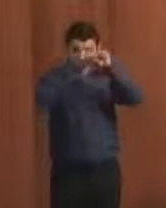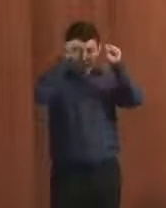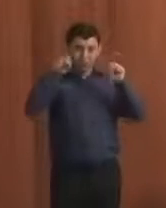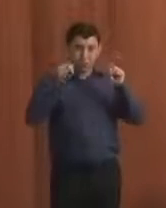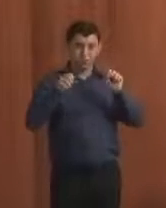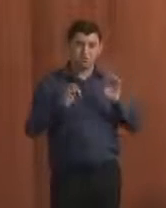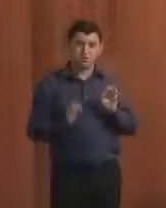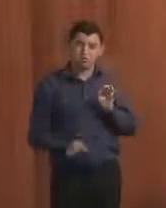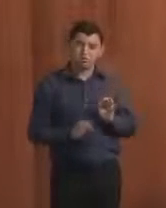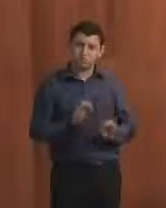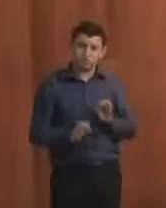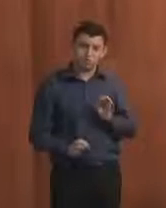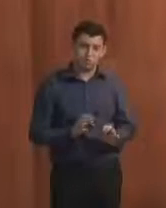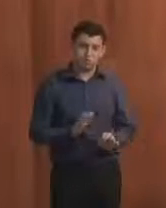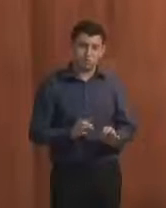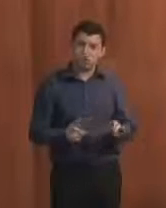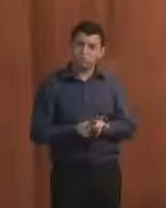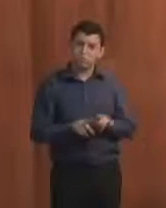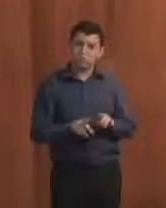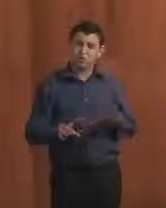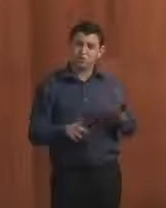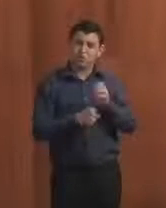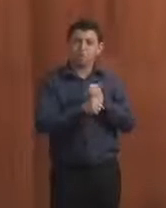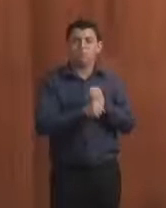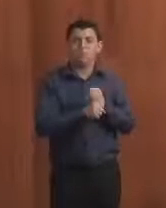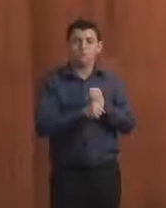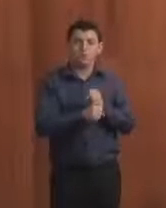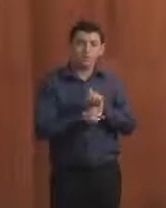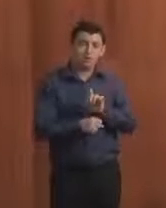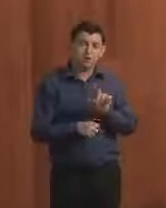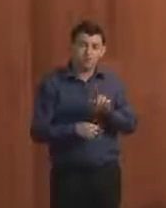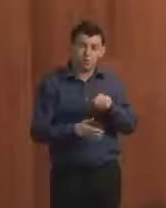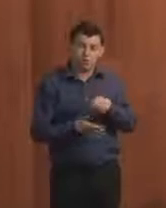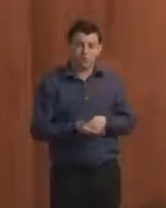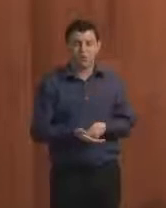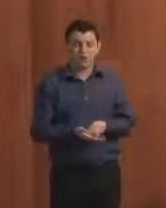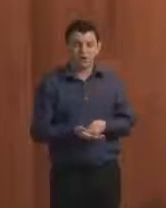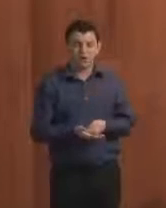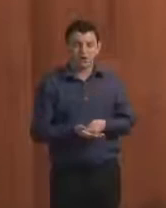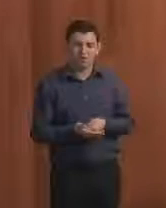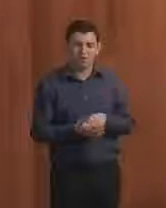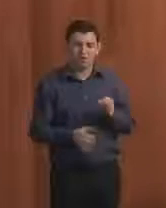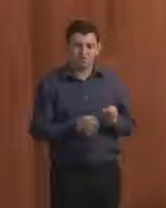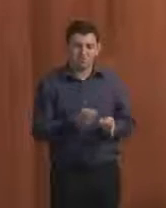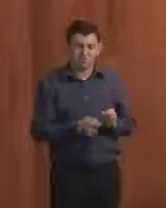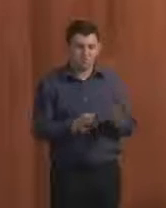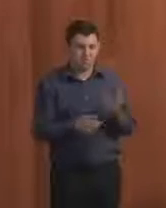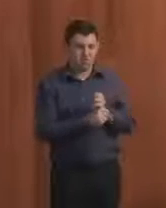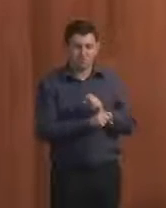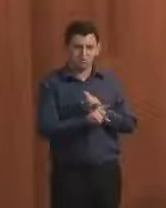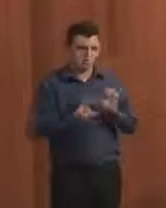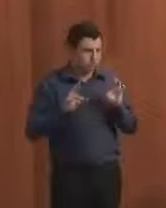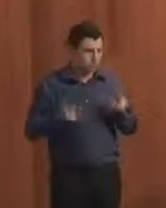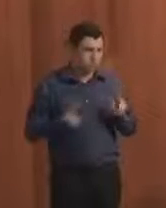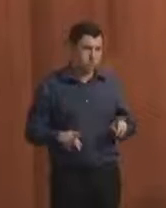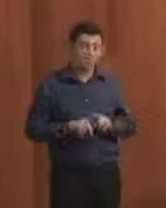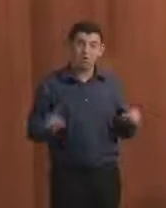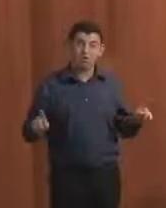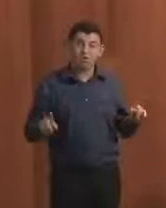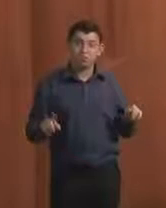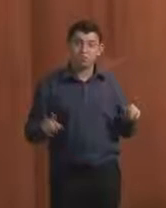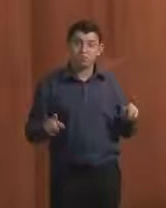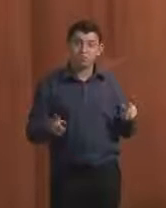esclarecido por um membro do Tribunal de Contas que não é competência do tribunal julgar essas contas e que, recentemente, eles